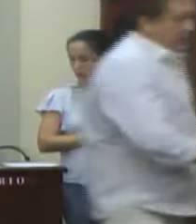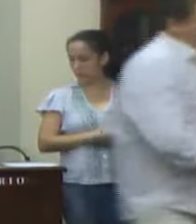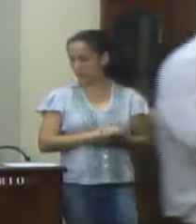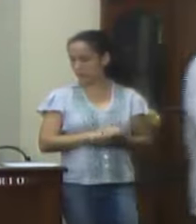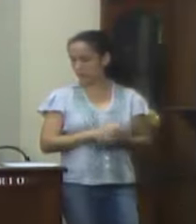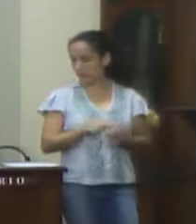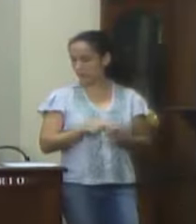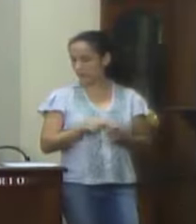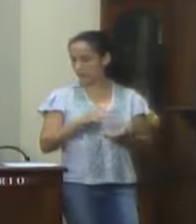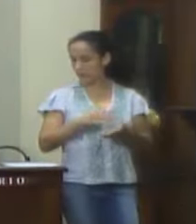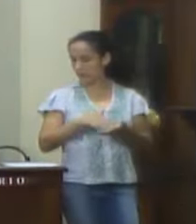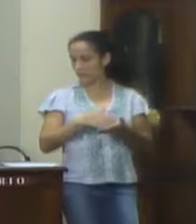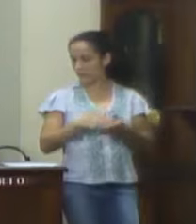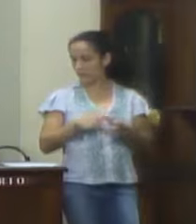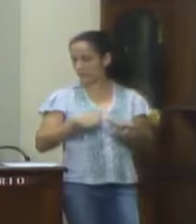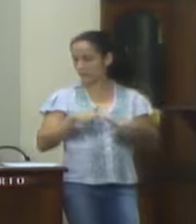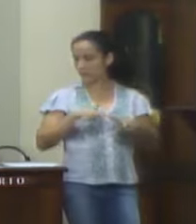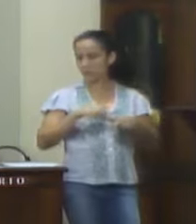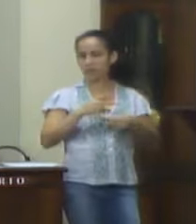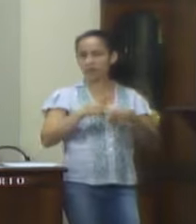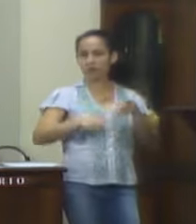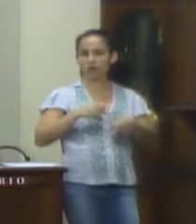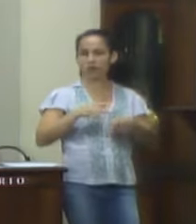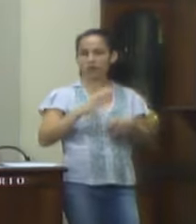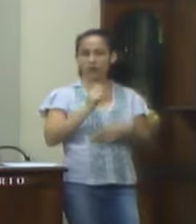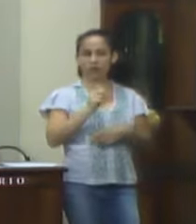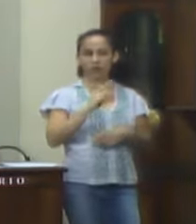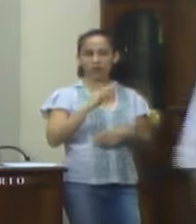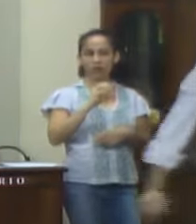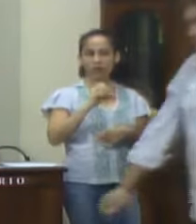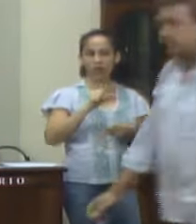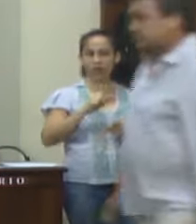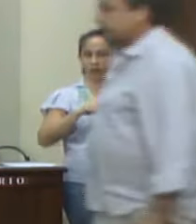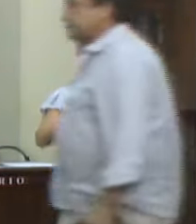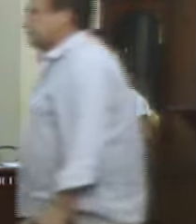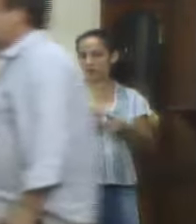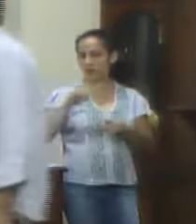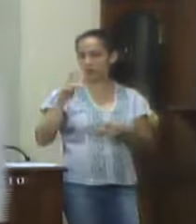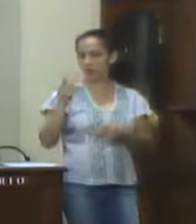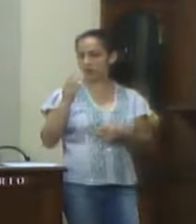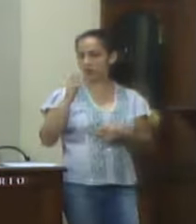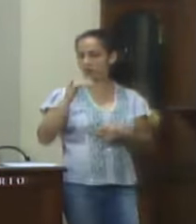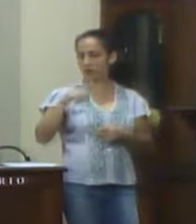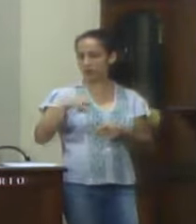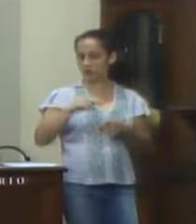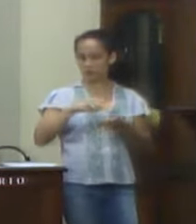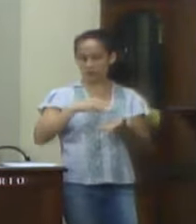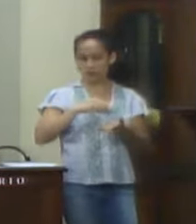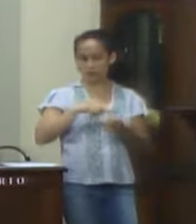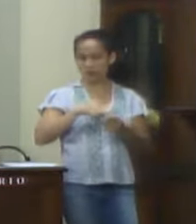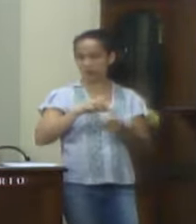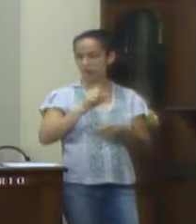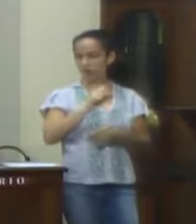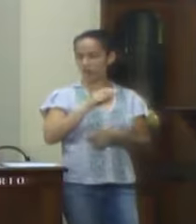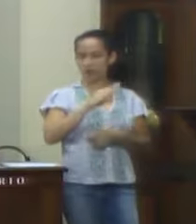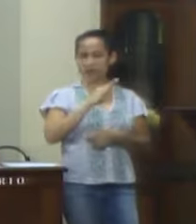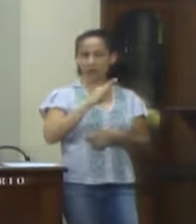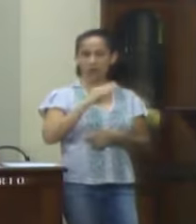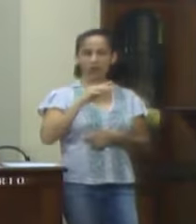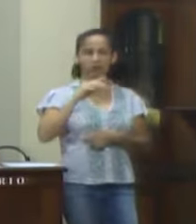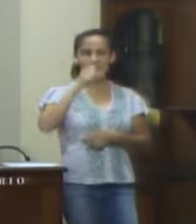ao secretário de Serviços Públicos e Defesa Civil, senhor Carlos Henrique Barros Machado, com cópia para a subprefeitura de conservatória,